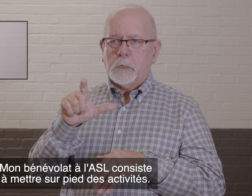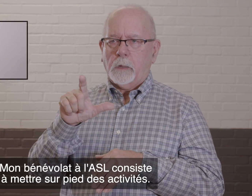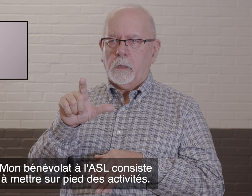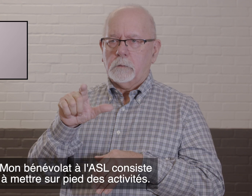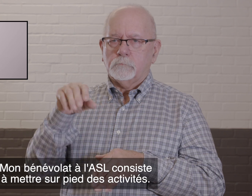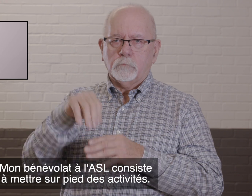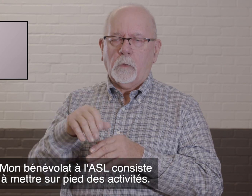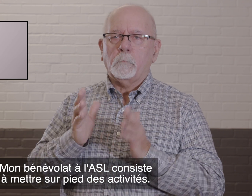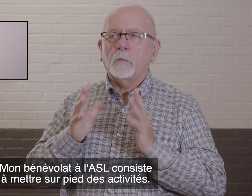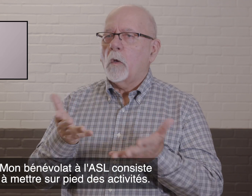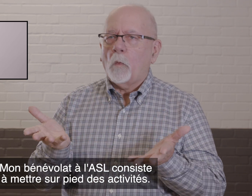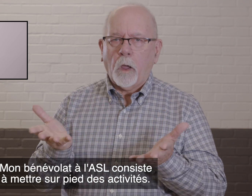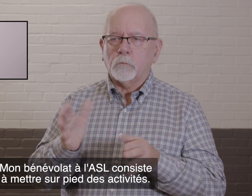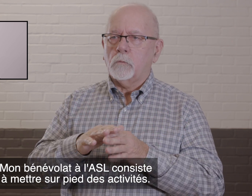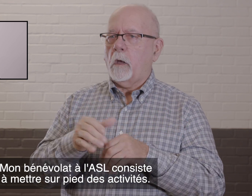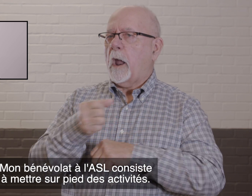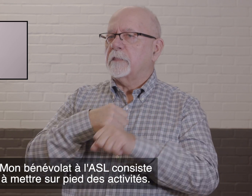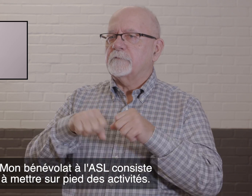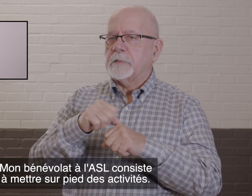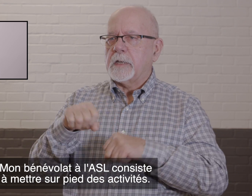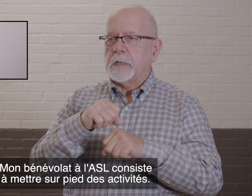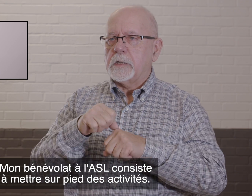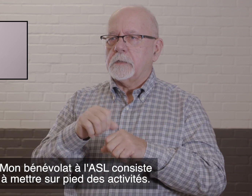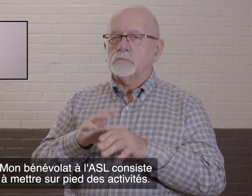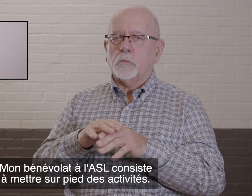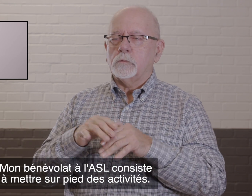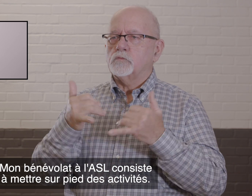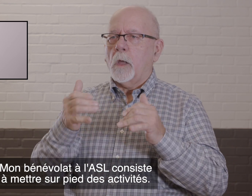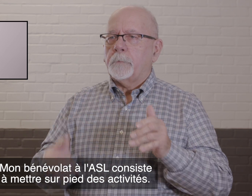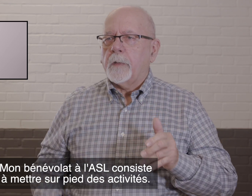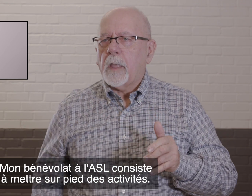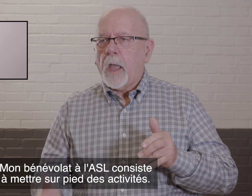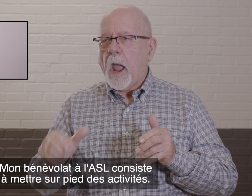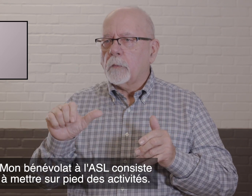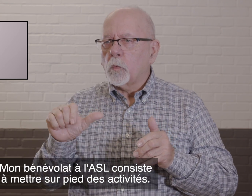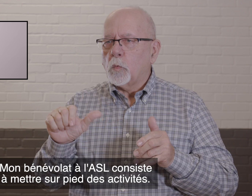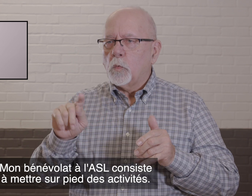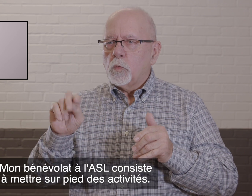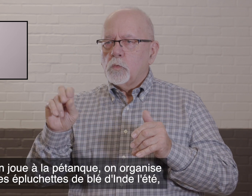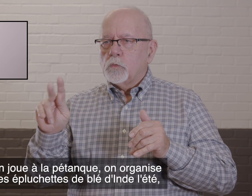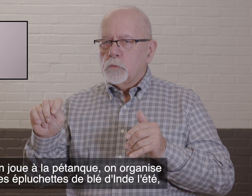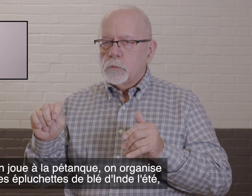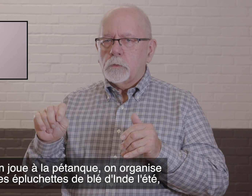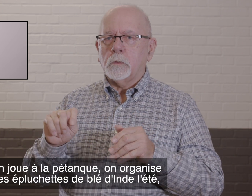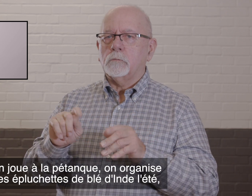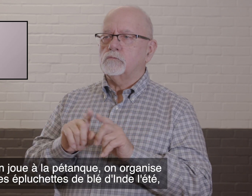Mon bénévolat à l'ASL consiste à mettre sur pied des activités. On joue à la